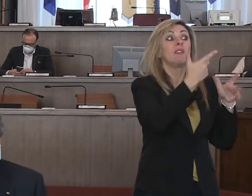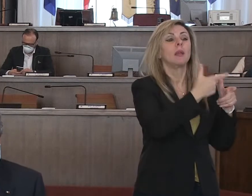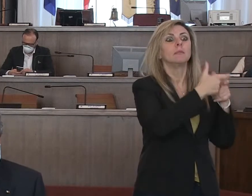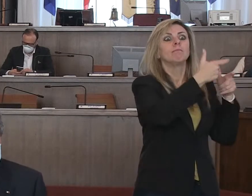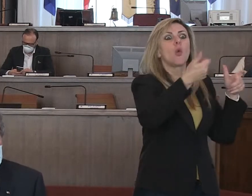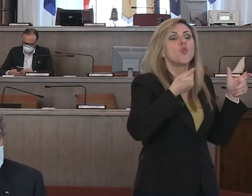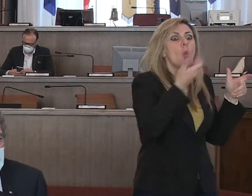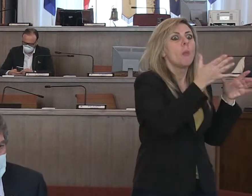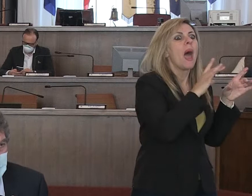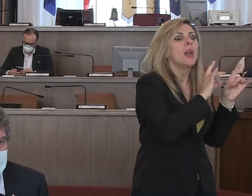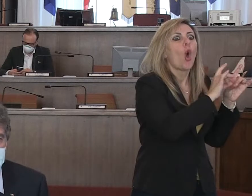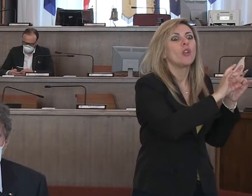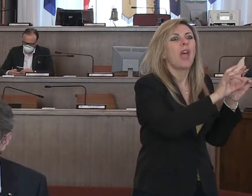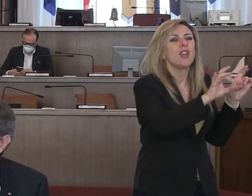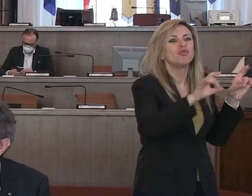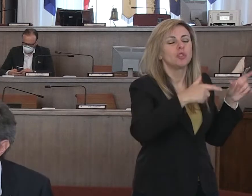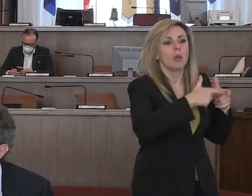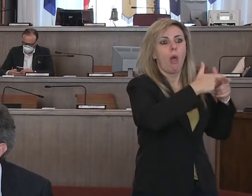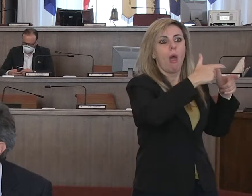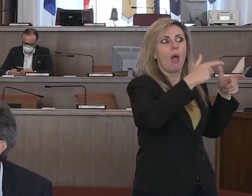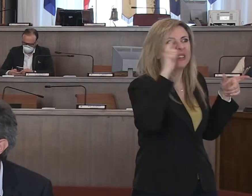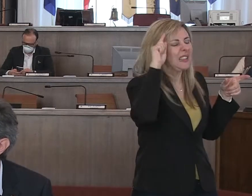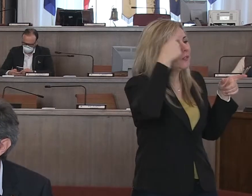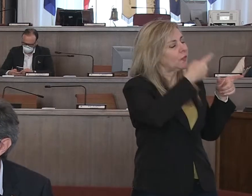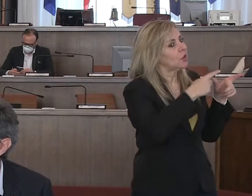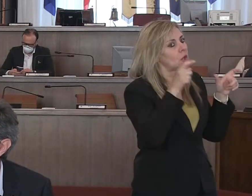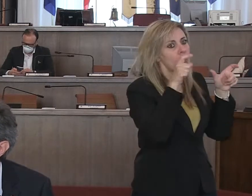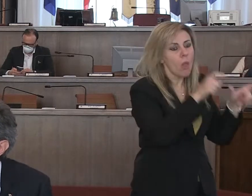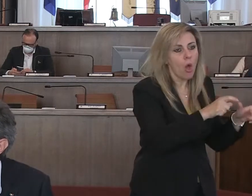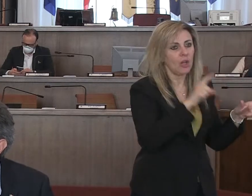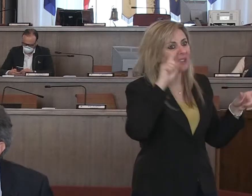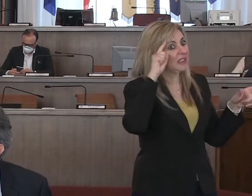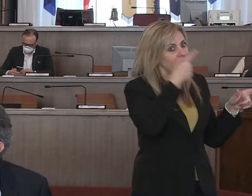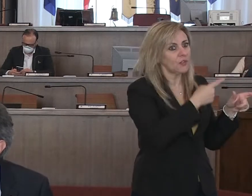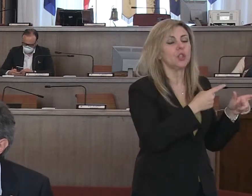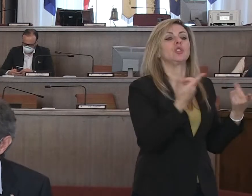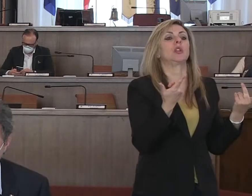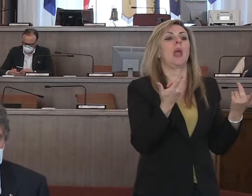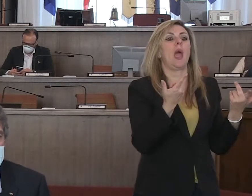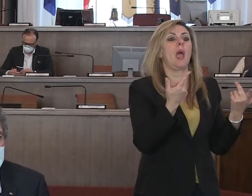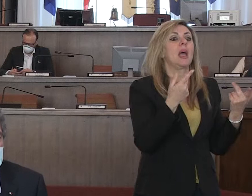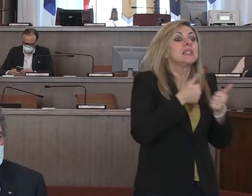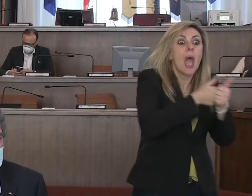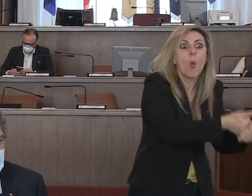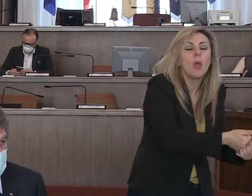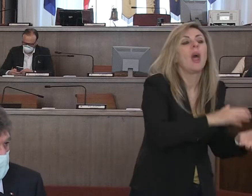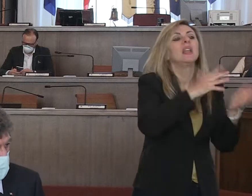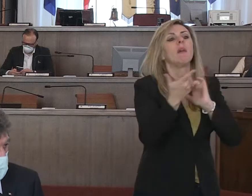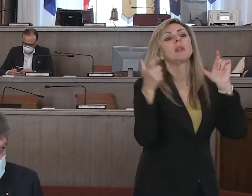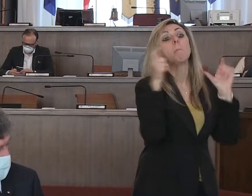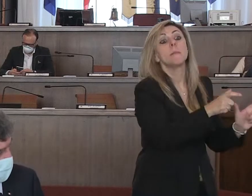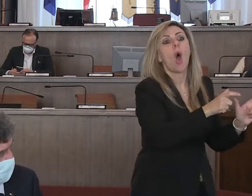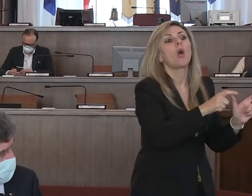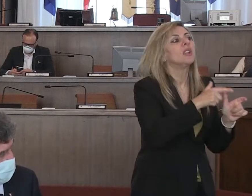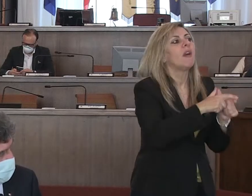di incerta origine, di difficile individuazione, di difficile tracciabilità a fare in modo che